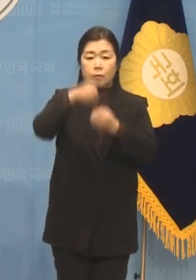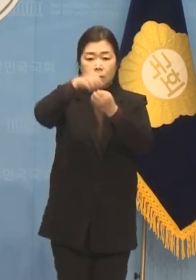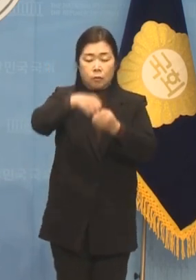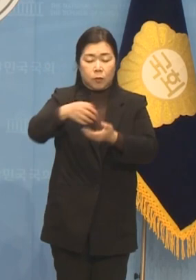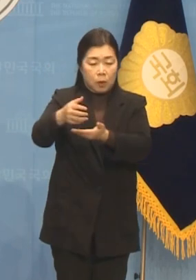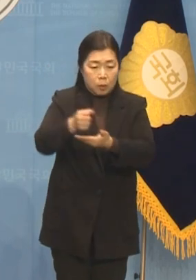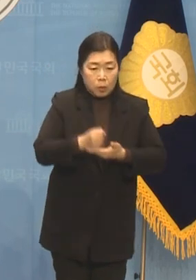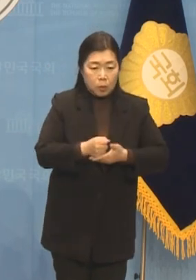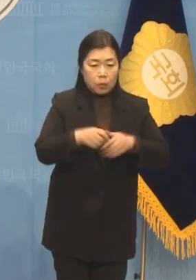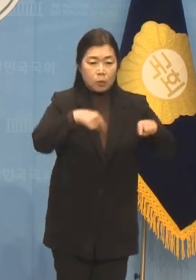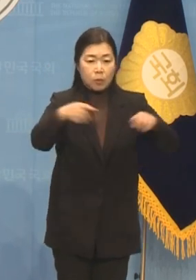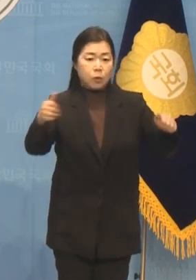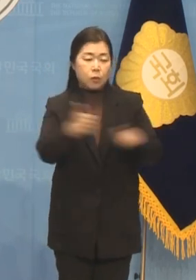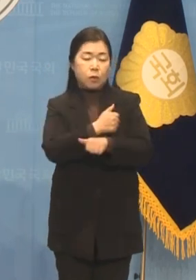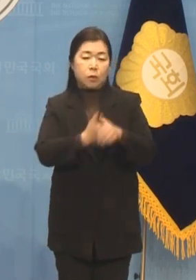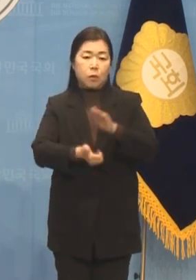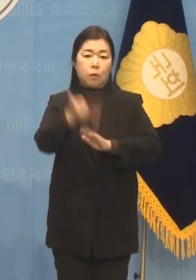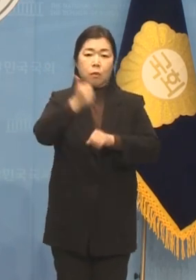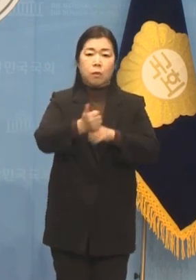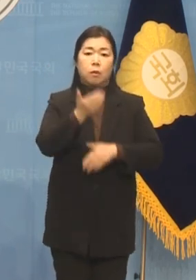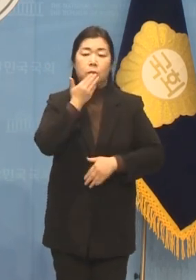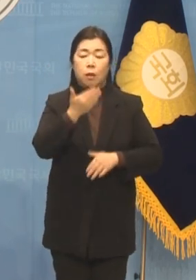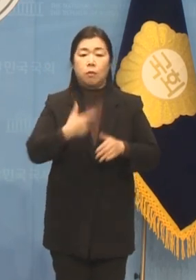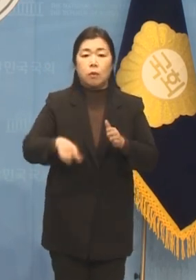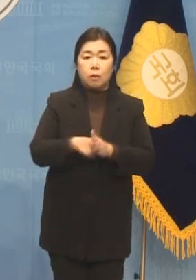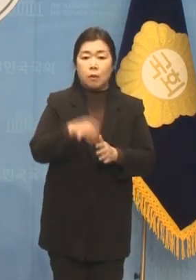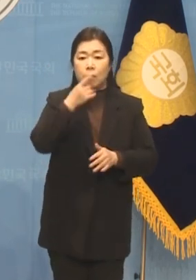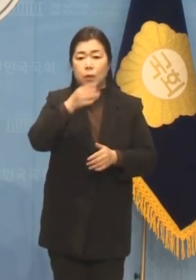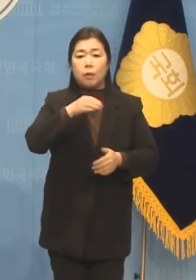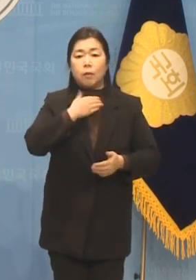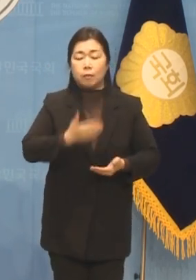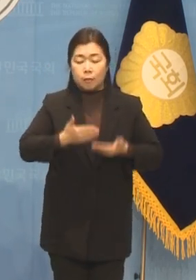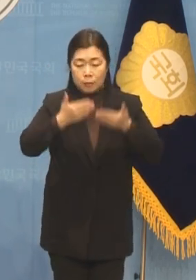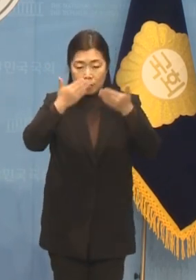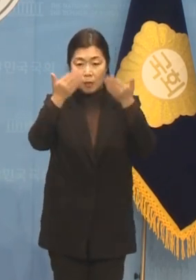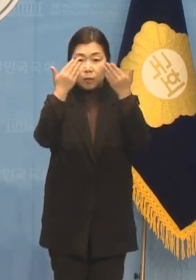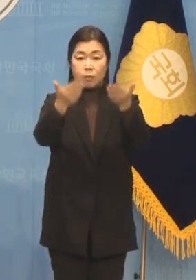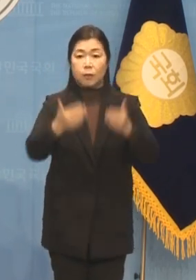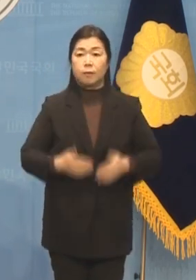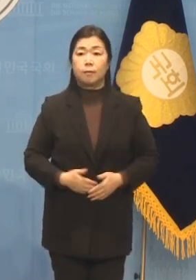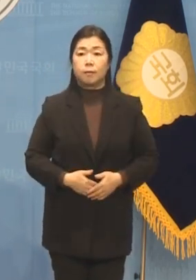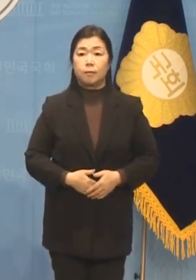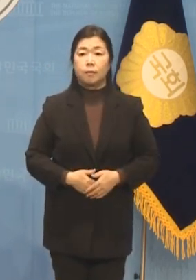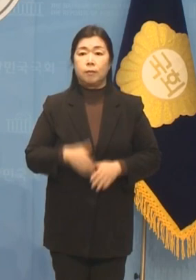정권교체에 성공할 수 있도록 미랄이 되겠습니다. 감사합니다.